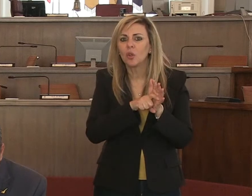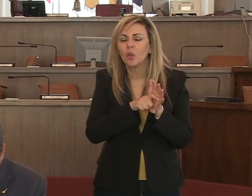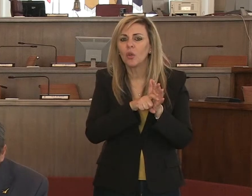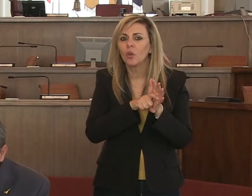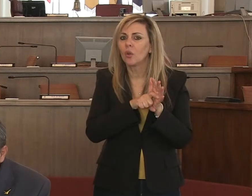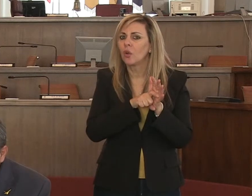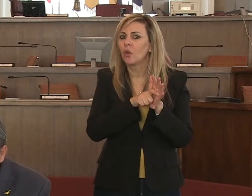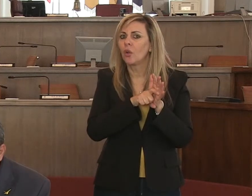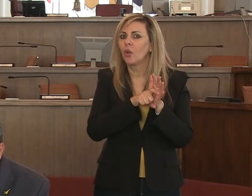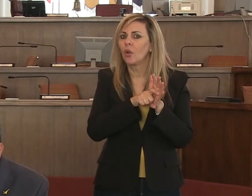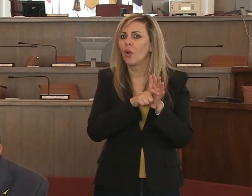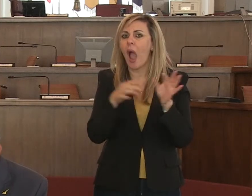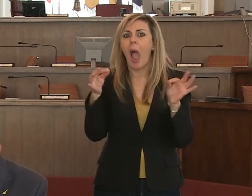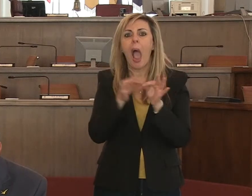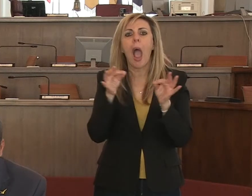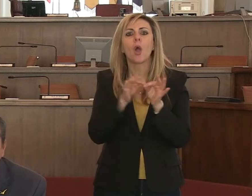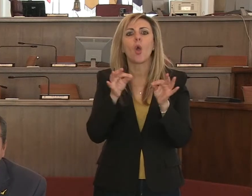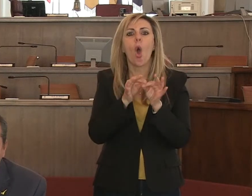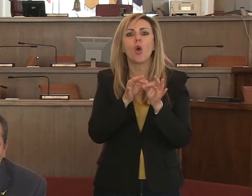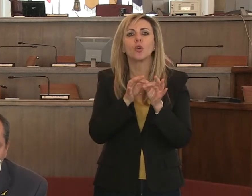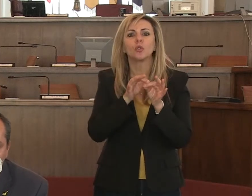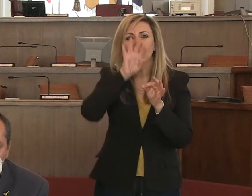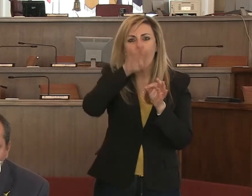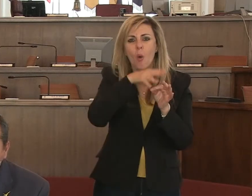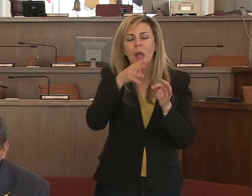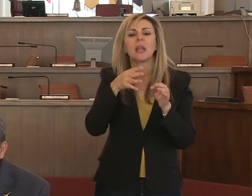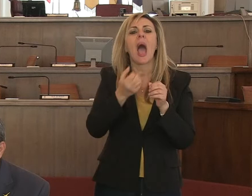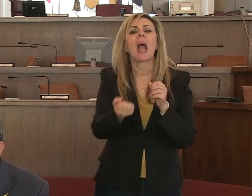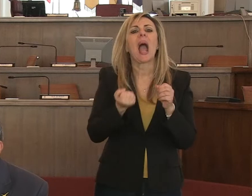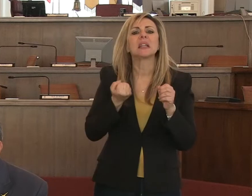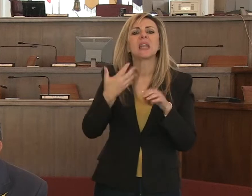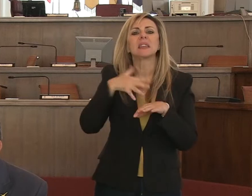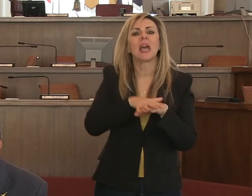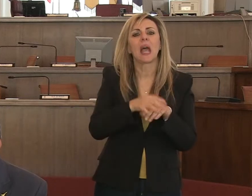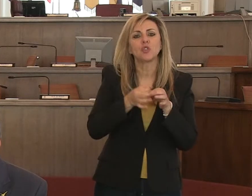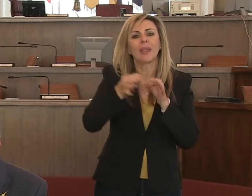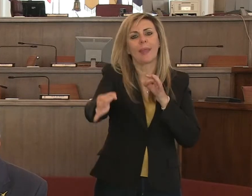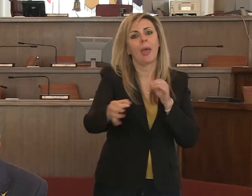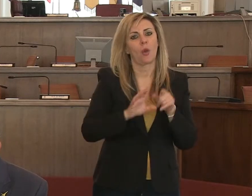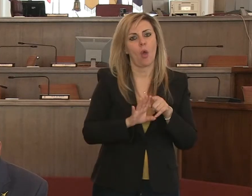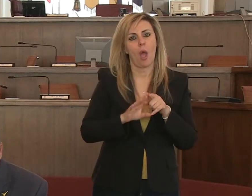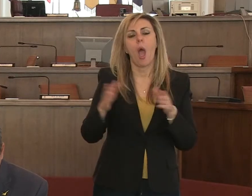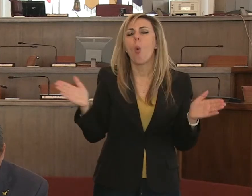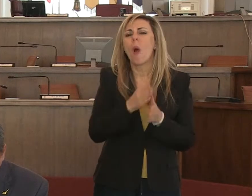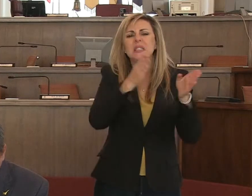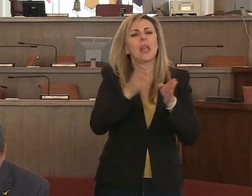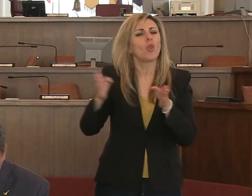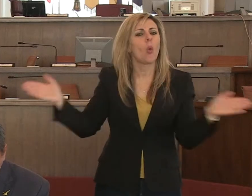'accordo quadro che dovremmo fare per la cassa integrazione interroga che è prevista per qualsiasi settore